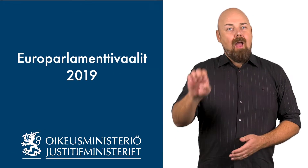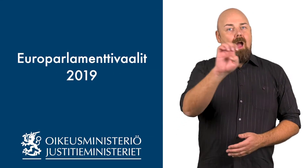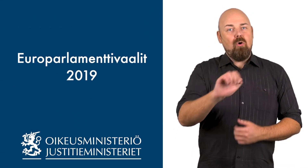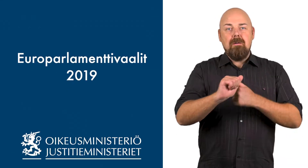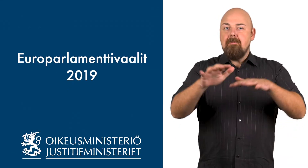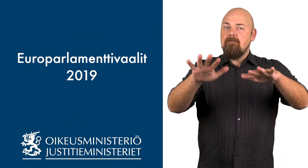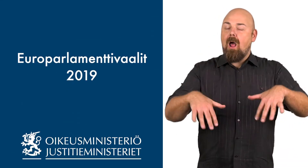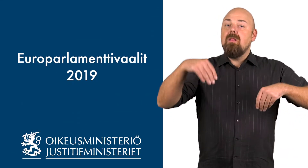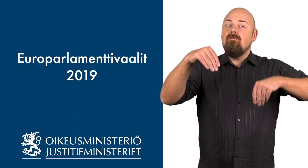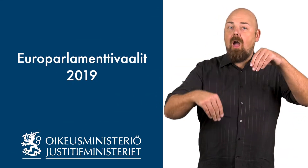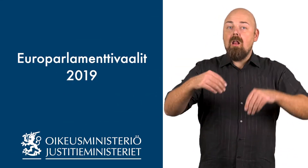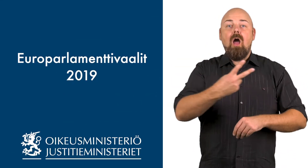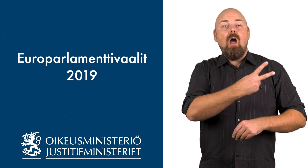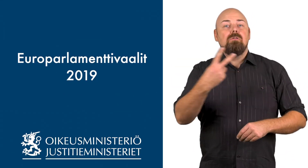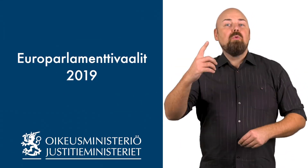Europarlamenttivaalit 2019